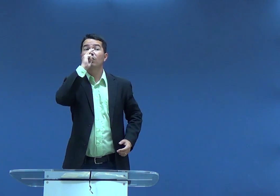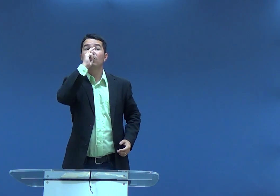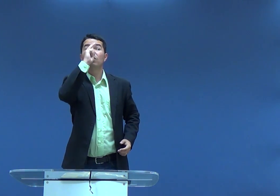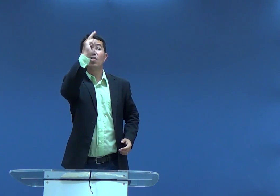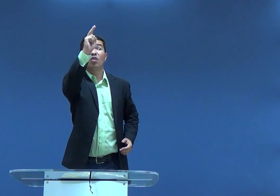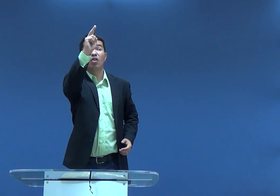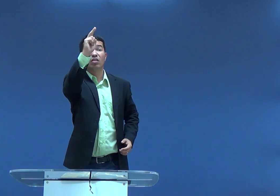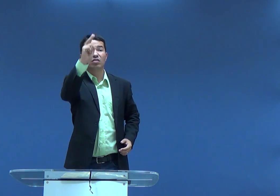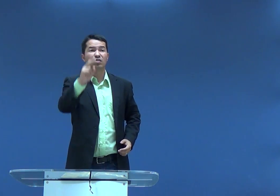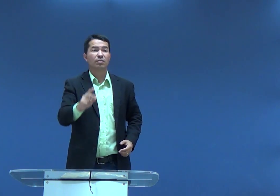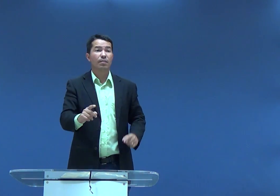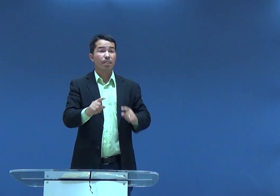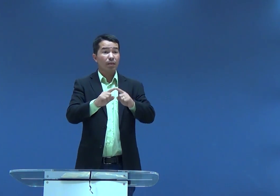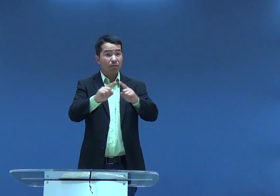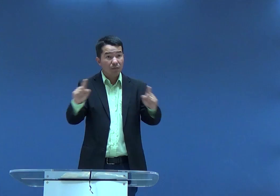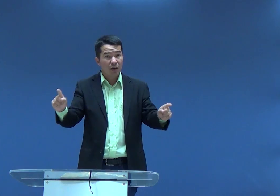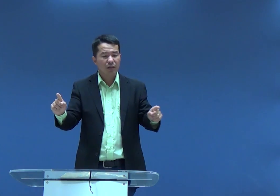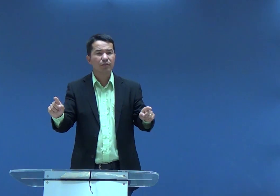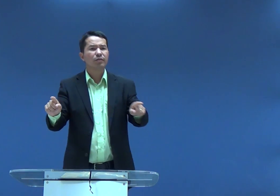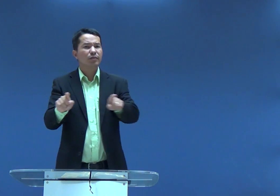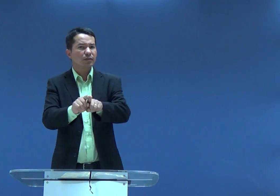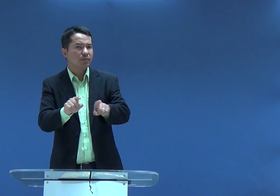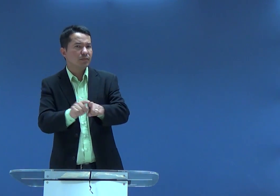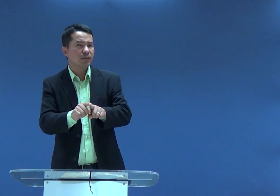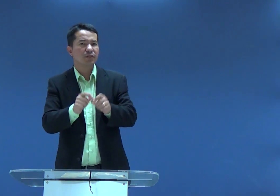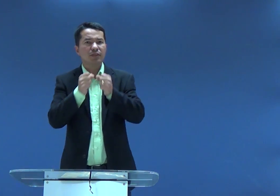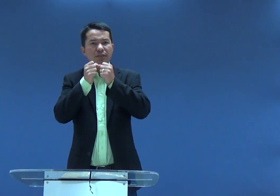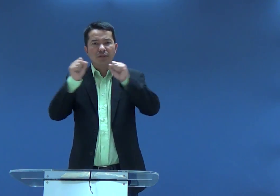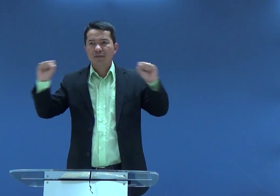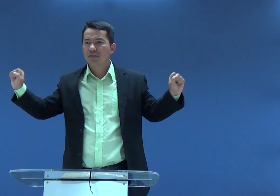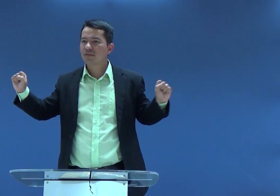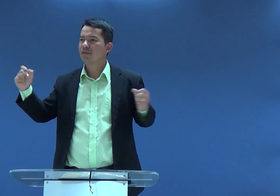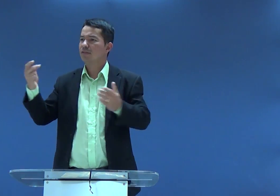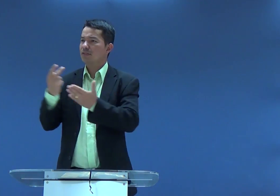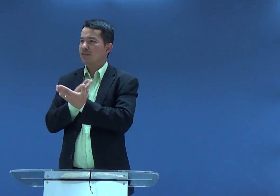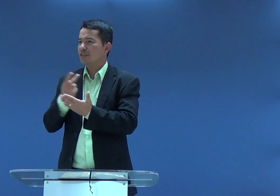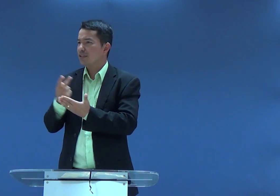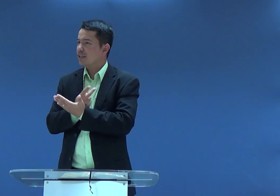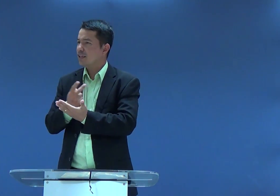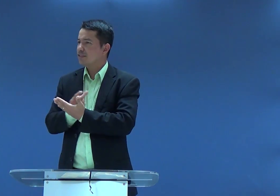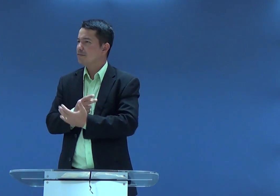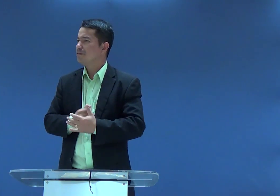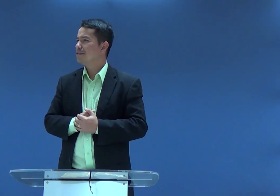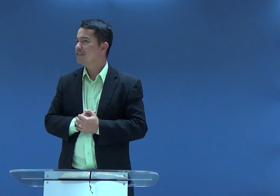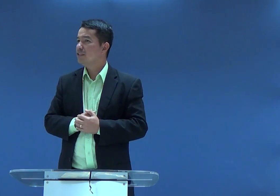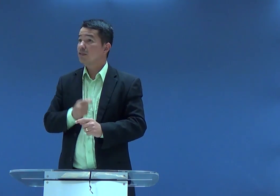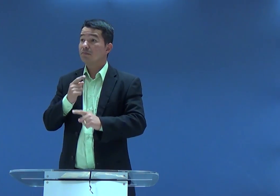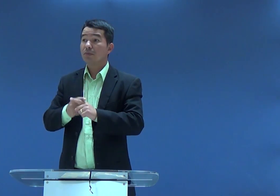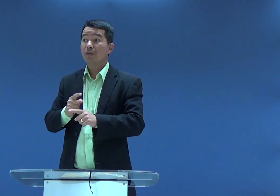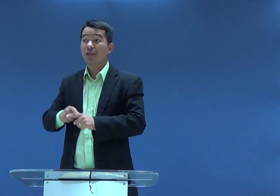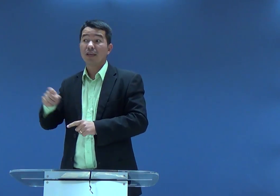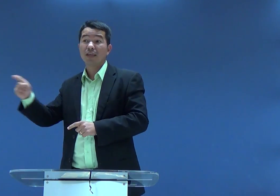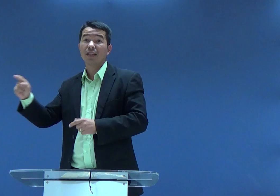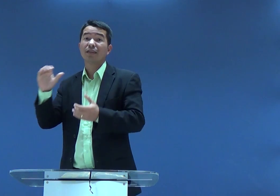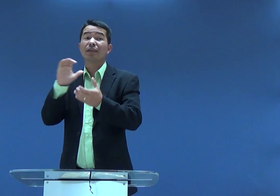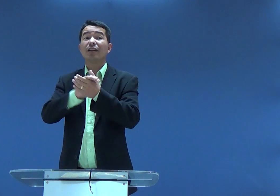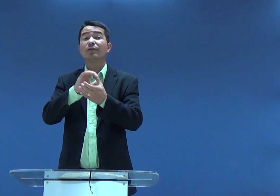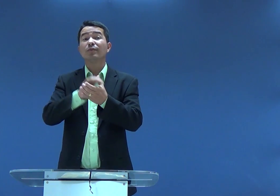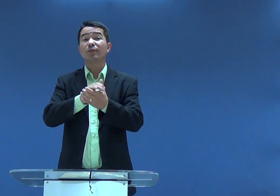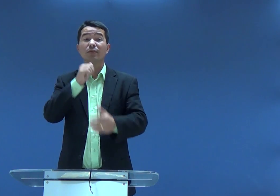Sansão havia dado força, havia recebido a força de Deus, mas Sansão errou. Errou